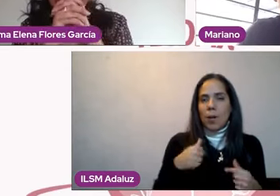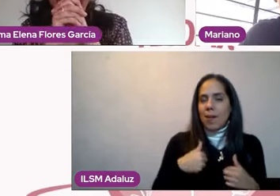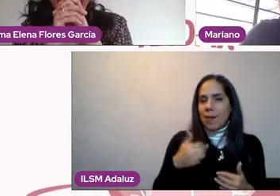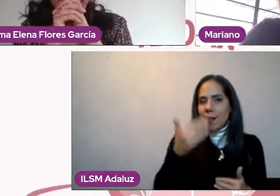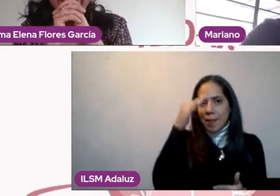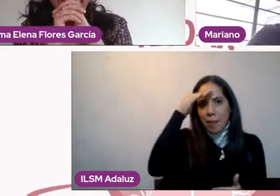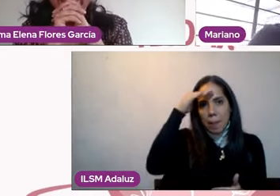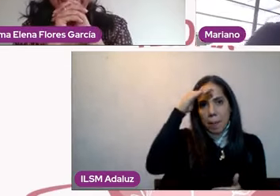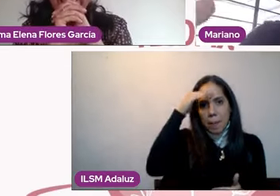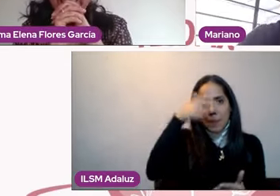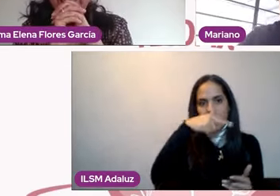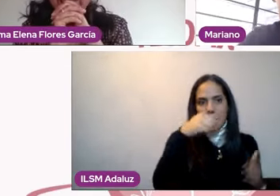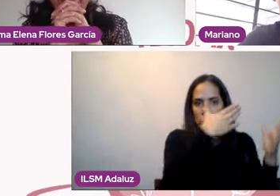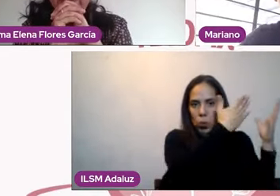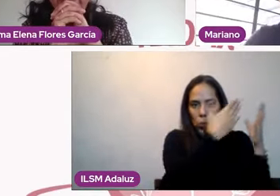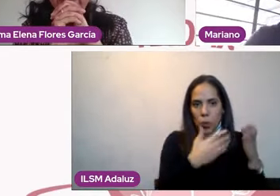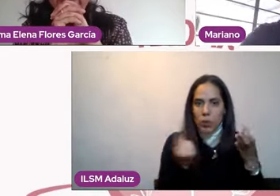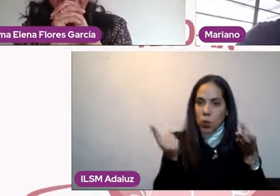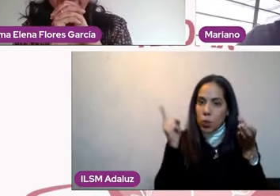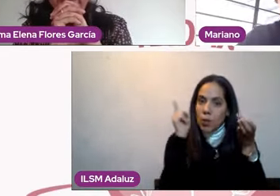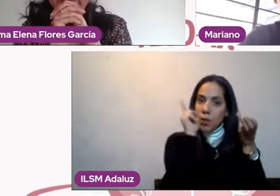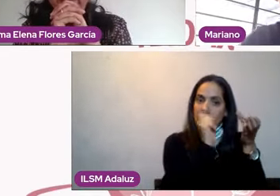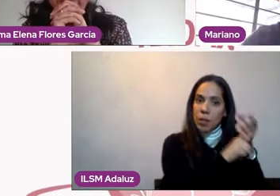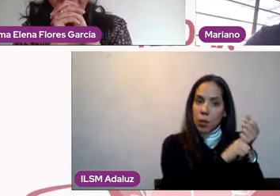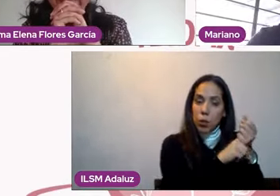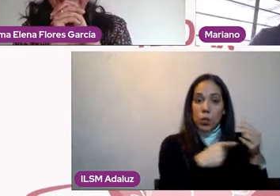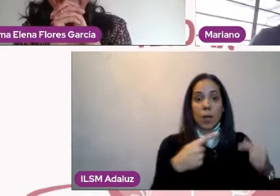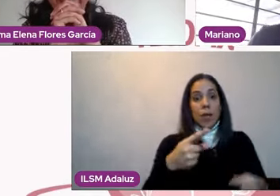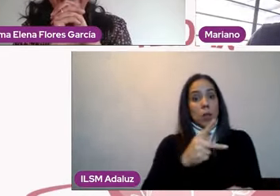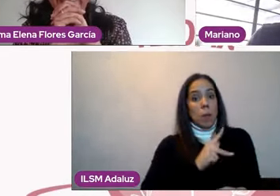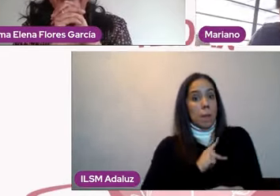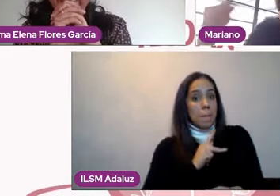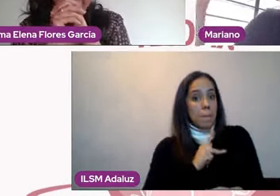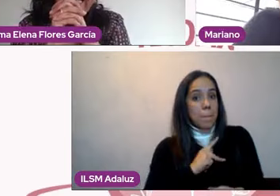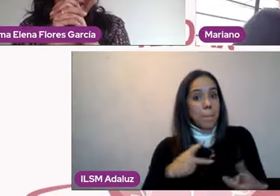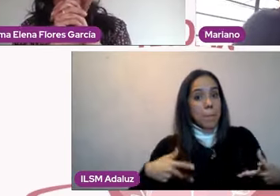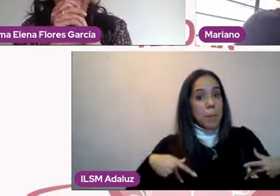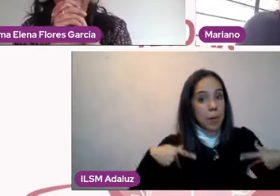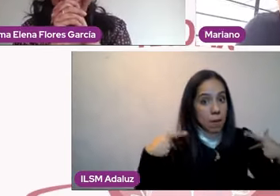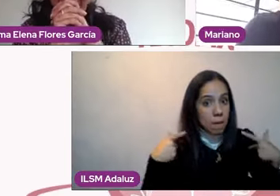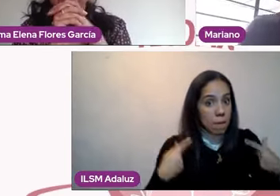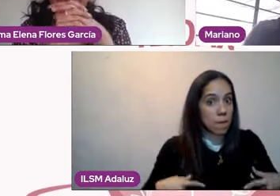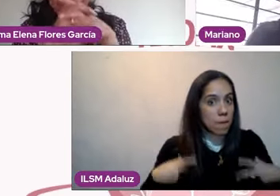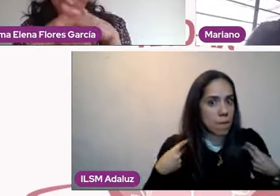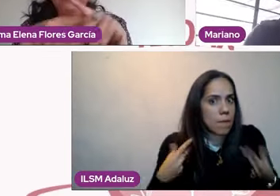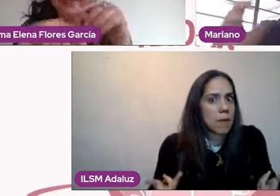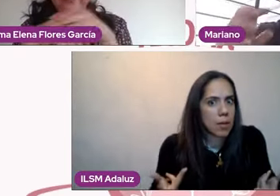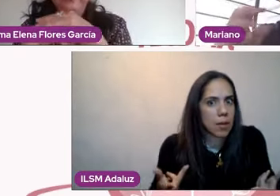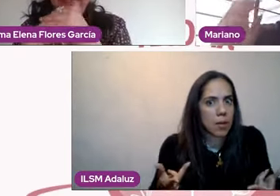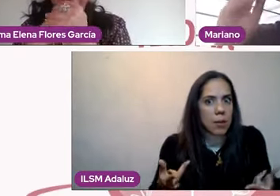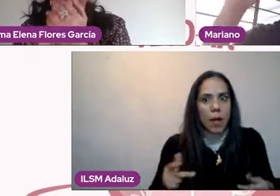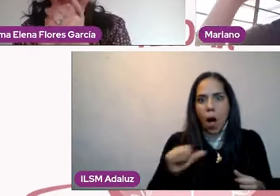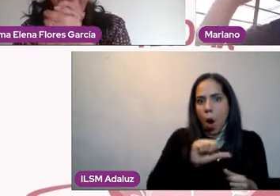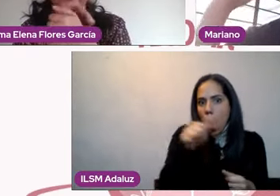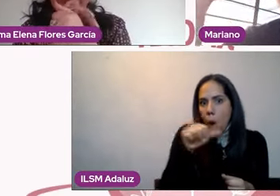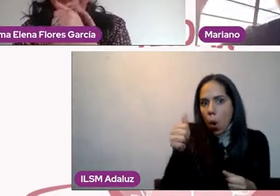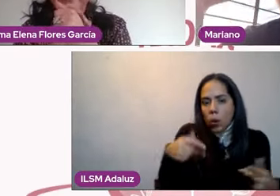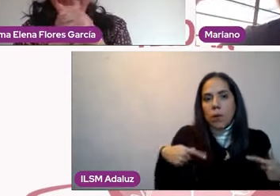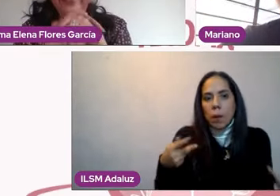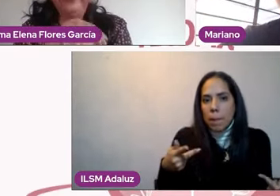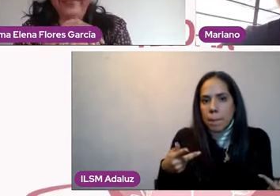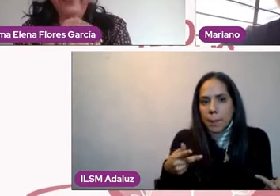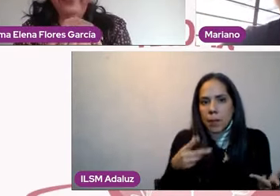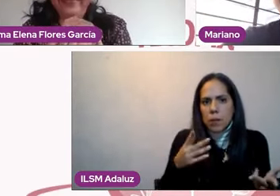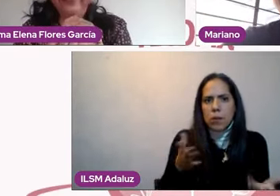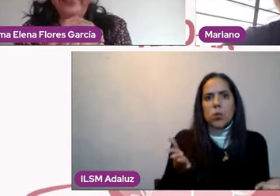que va a incidir en mis decisiones, en mi estado de ánimo, en lo que voy a hacer el sábado. Entonces, yo